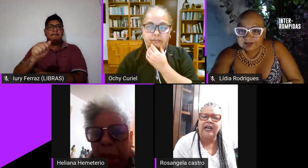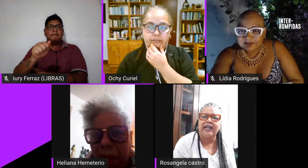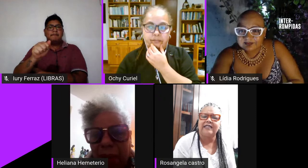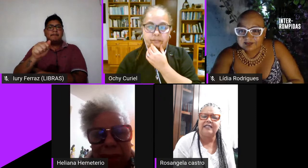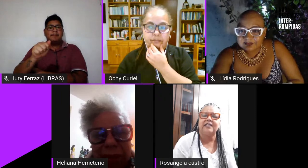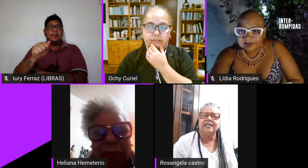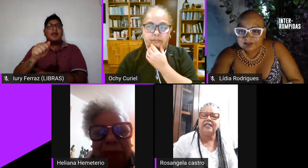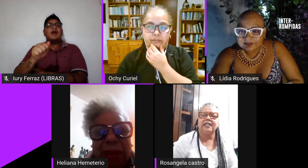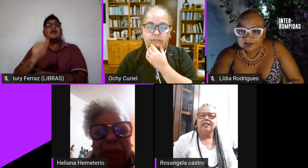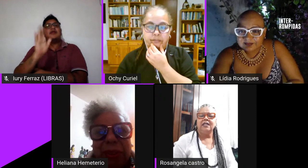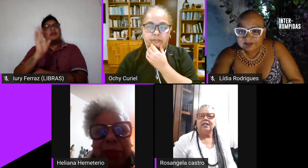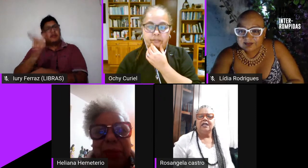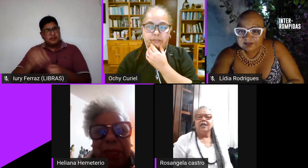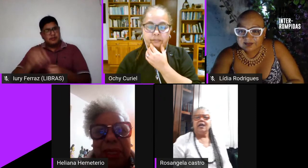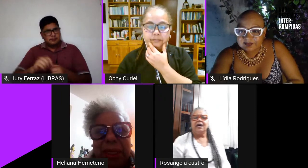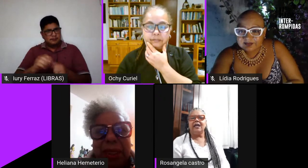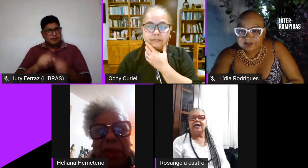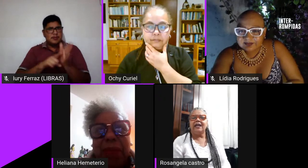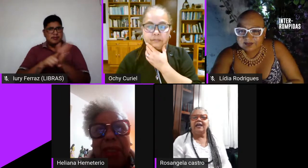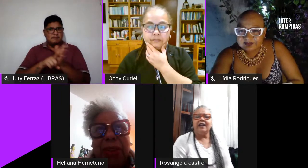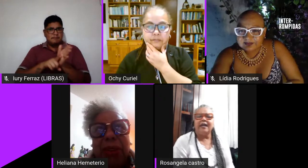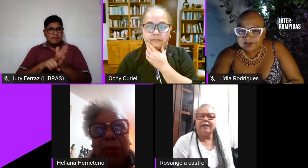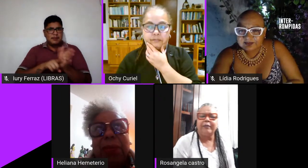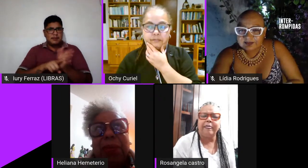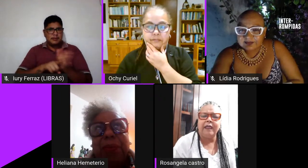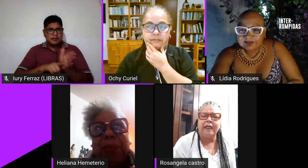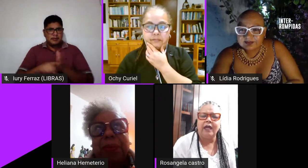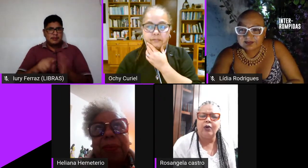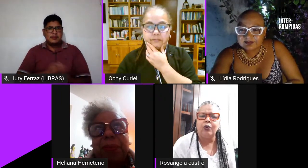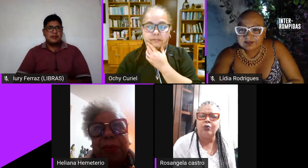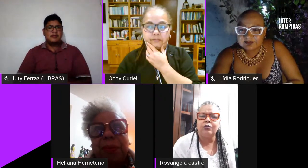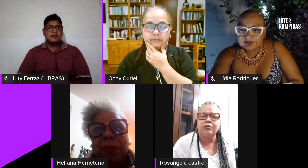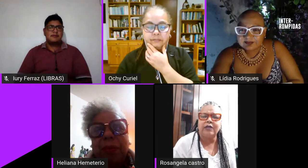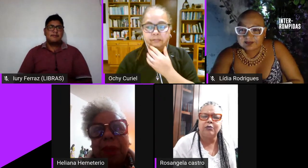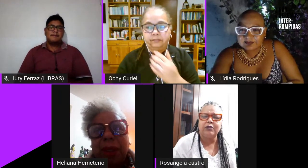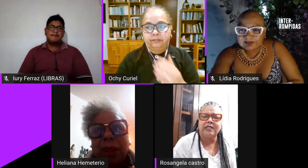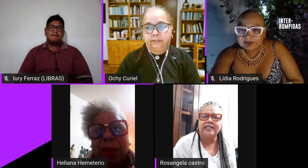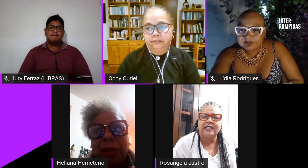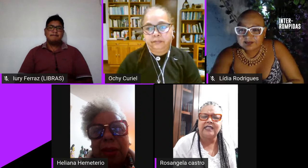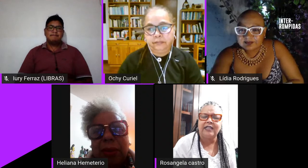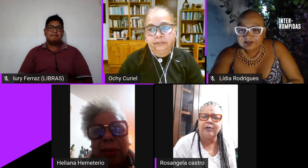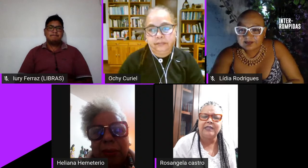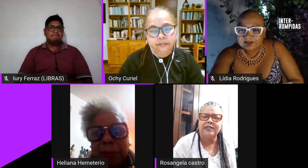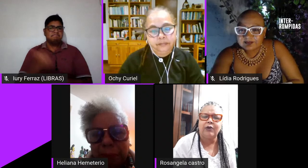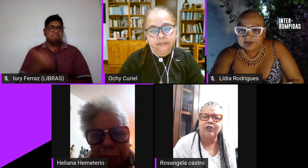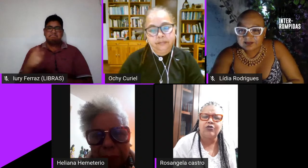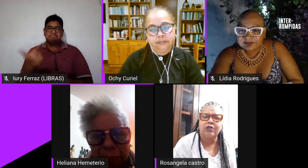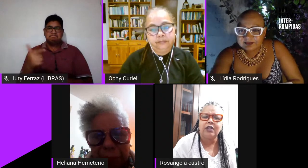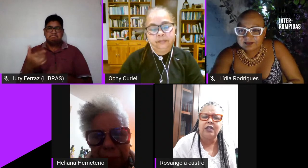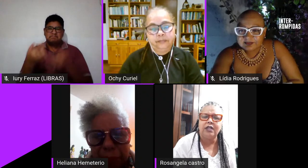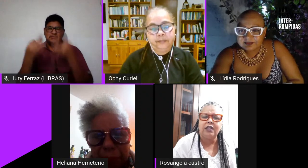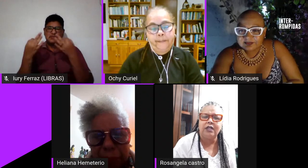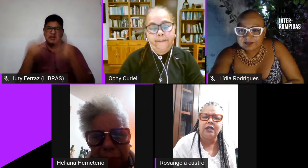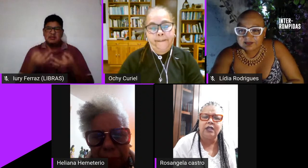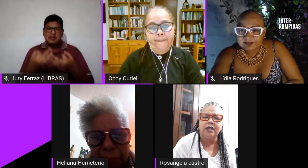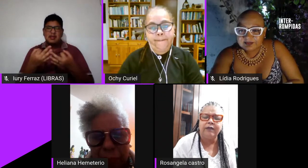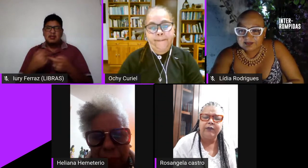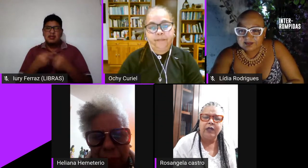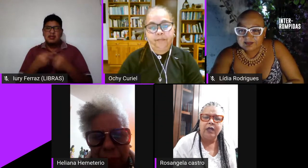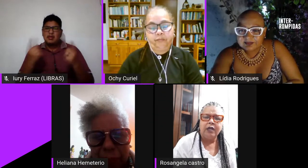cárcere exatamente eu não tenho muita certeza não mas eu acho que